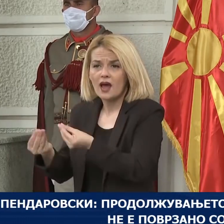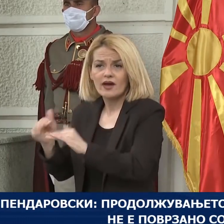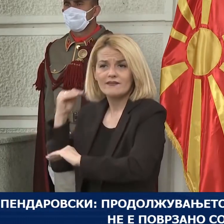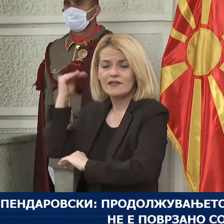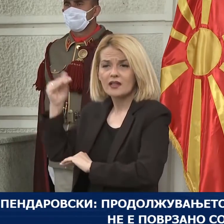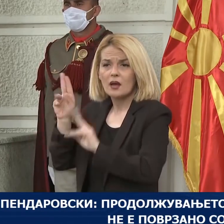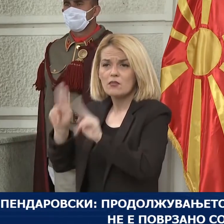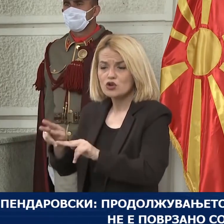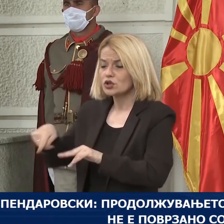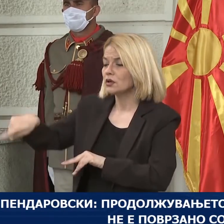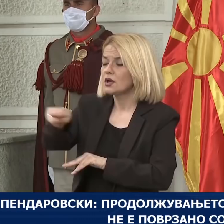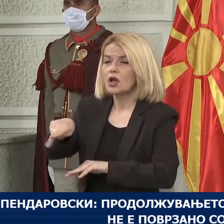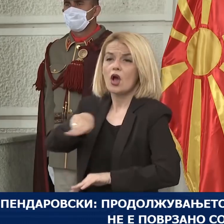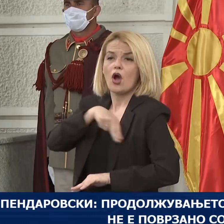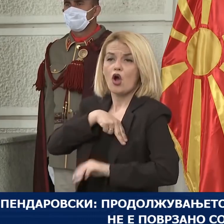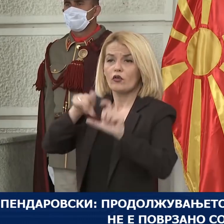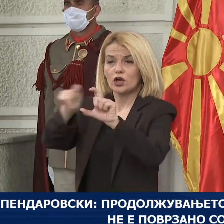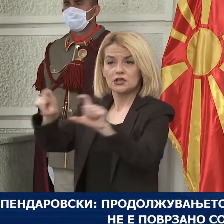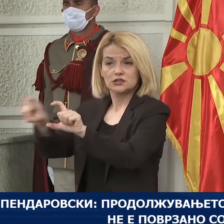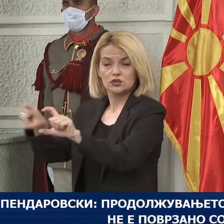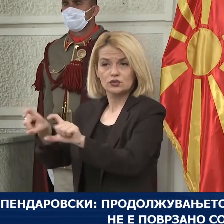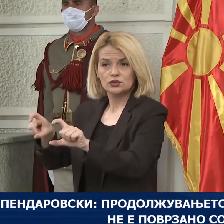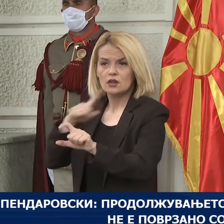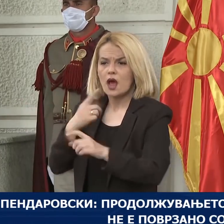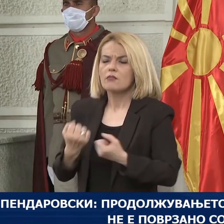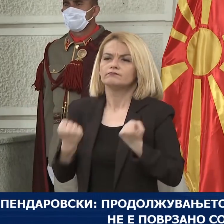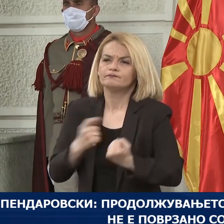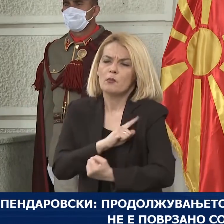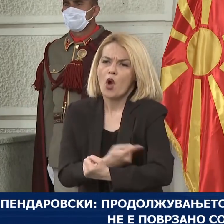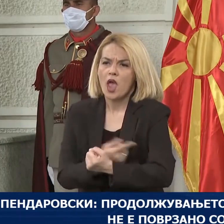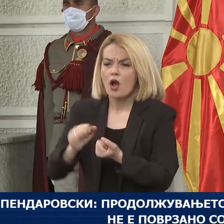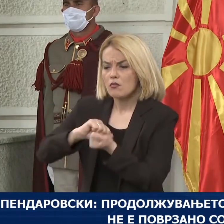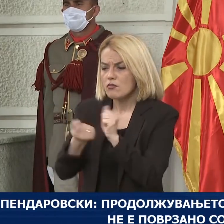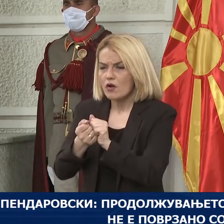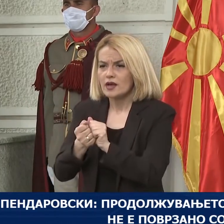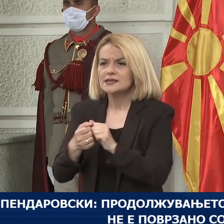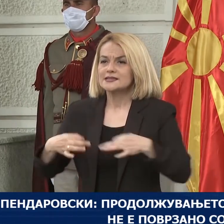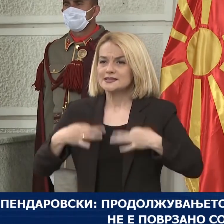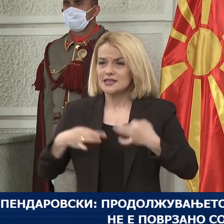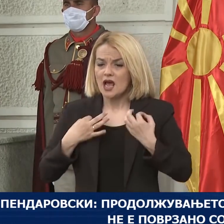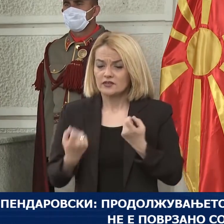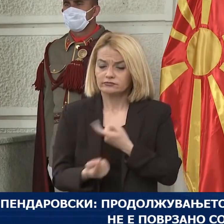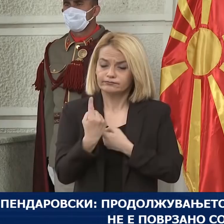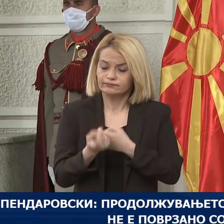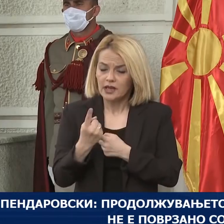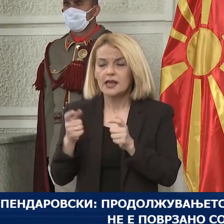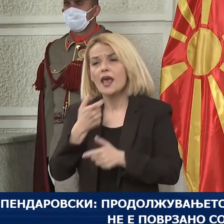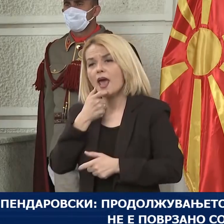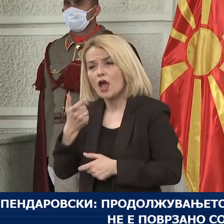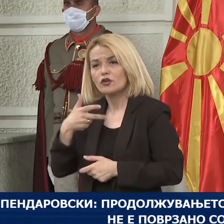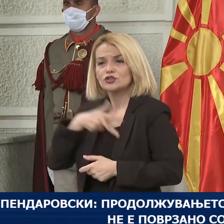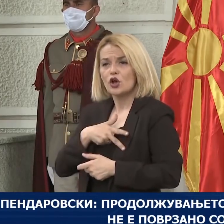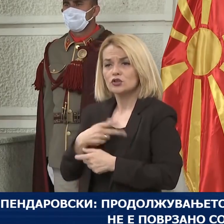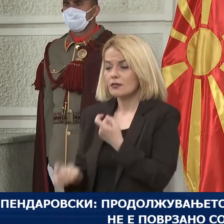владата и на останатите надлежни институцији, поефикасно да се справуваат пред се со здравствените, но и со економско-социјалните